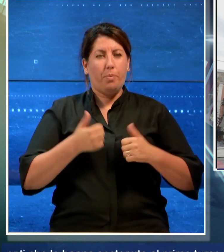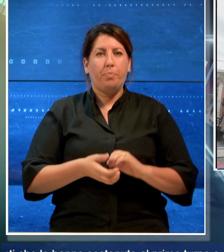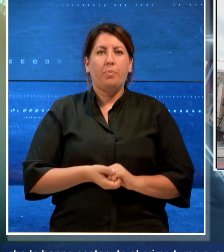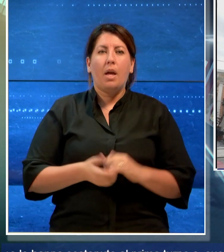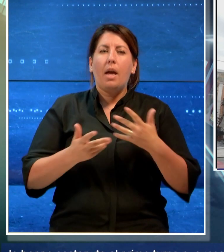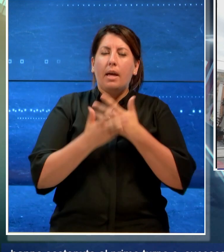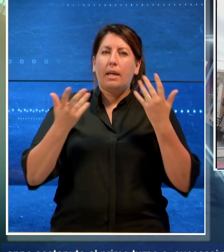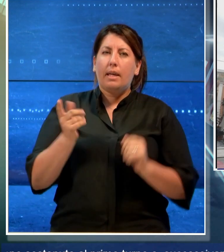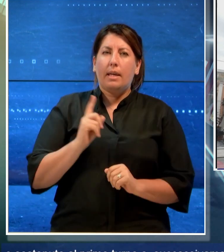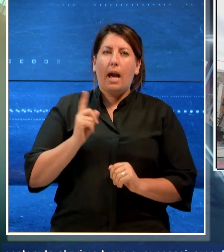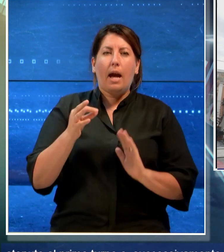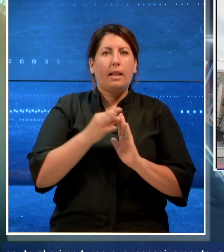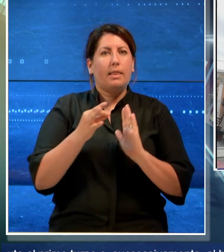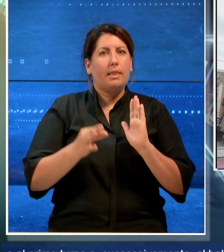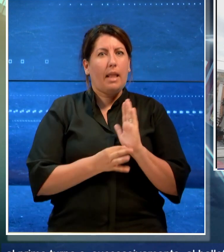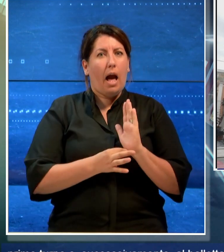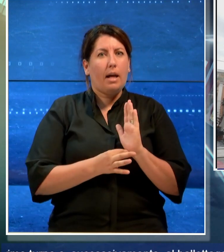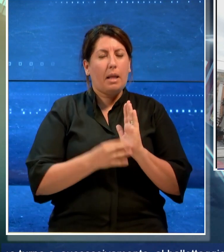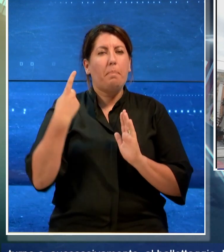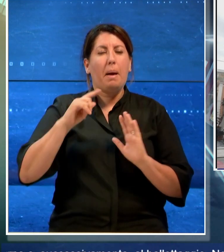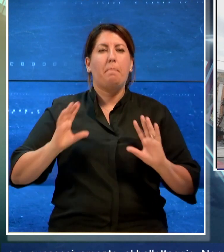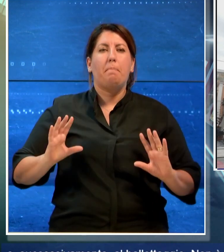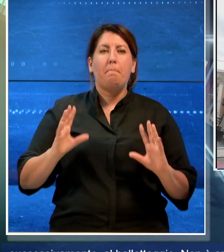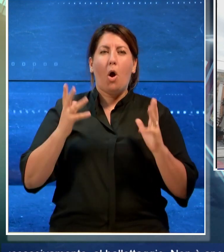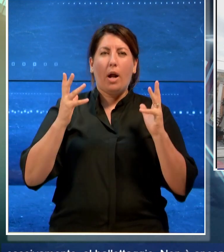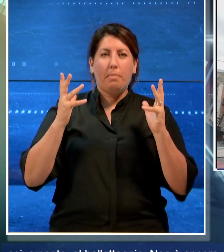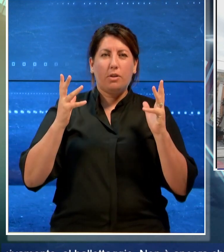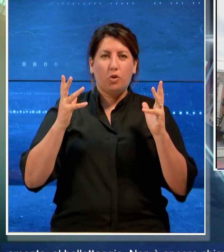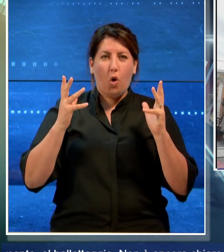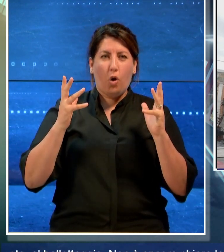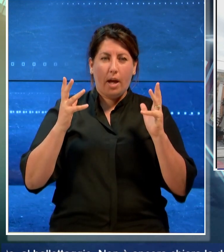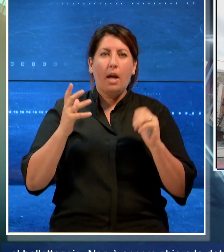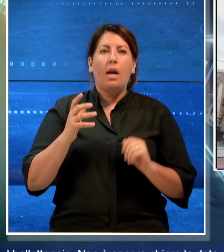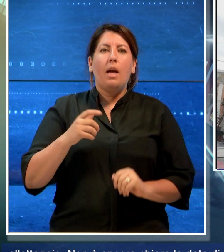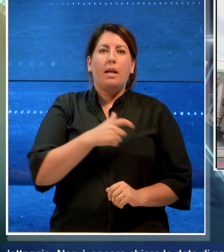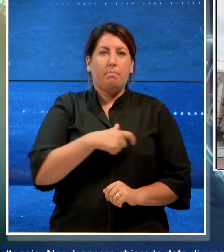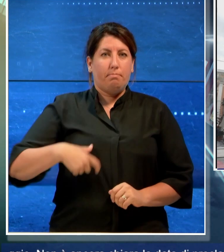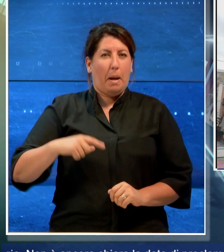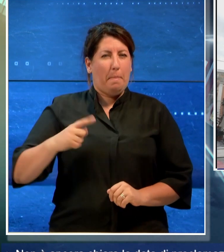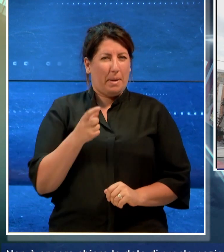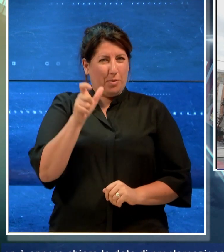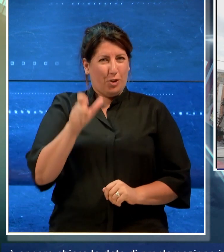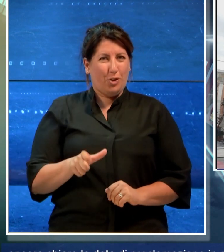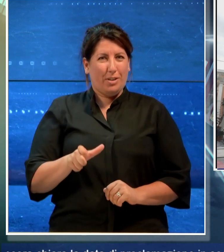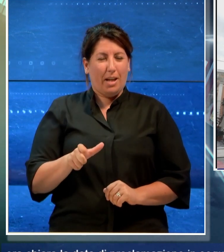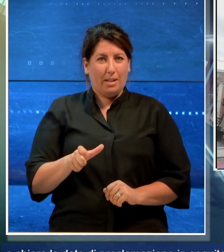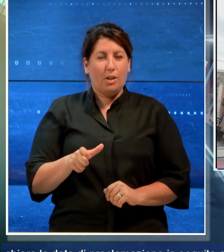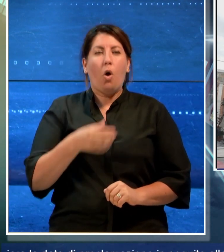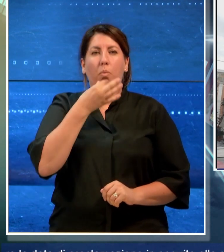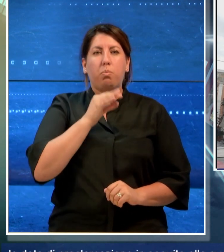ancora chiara la data di proclamazione in seguito alla quale il primo cittadino potrà insediarsi